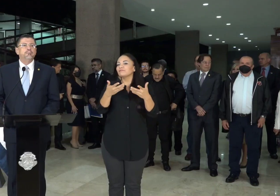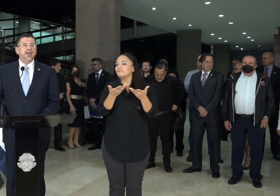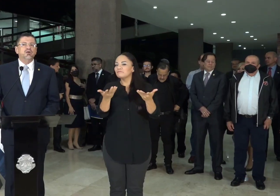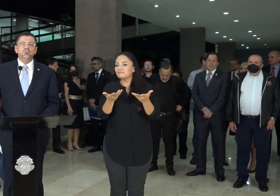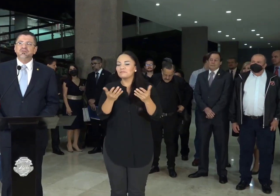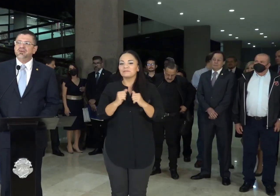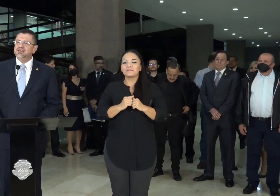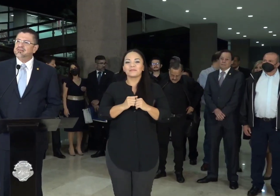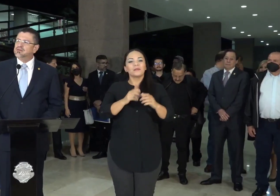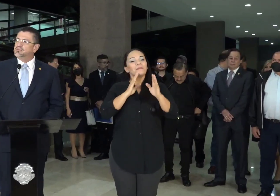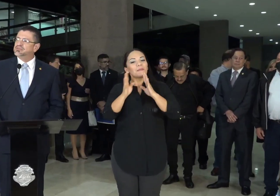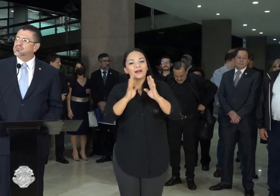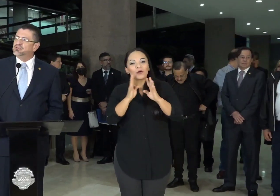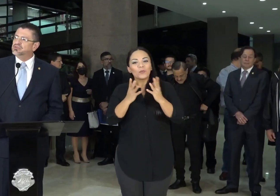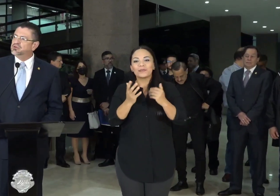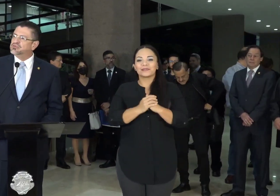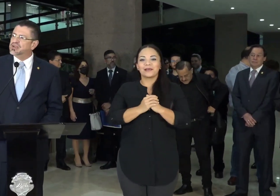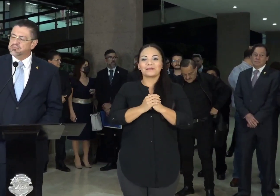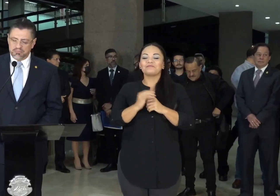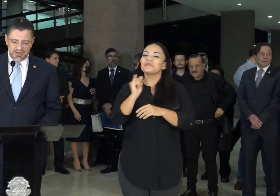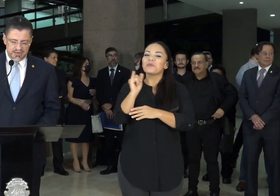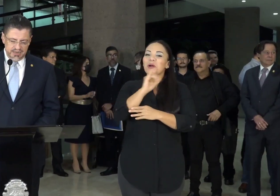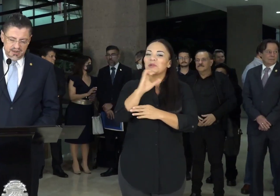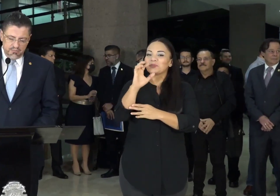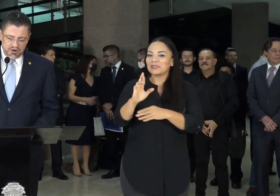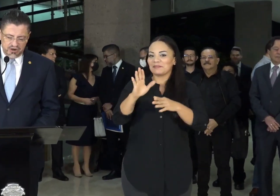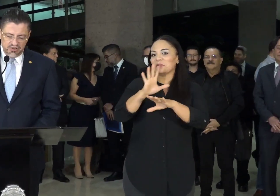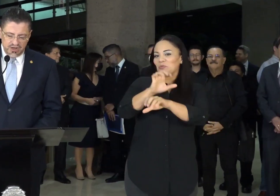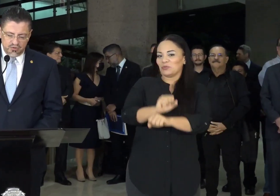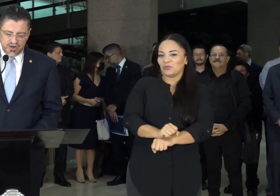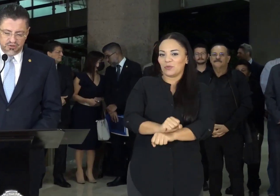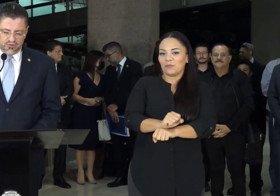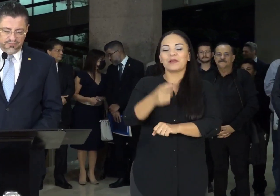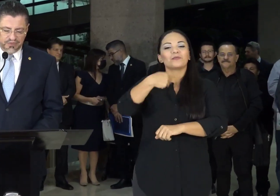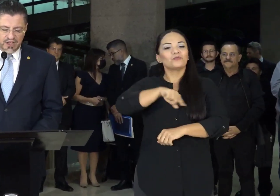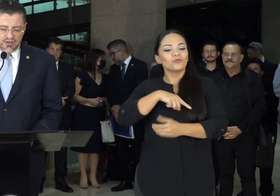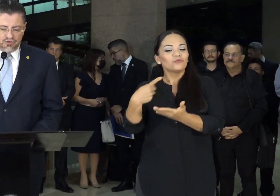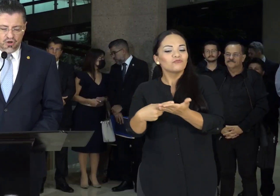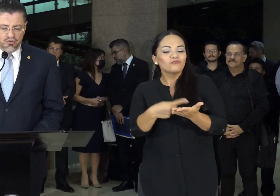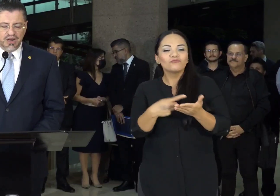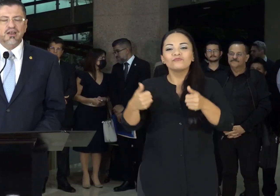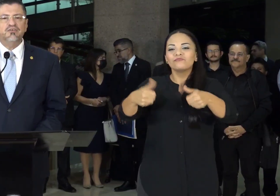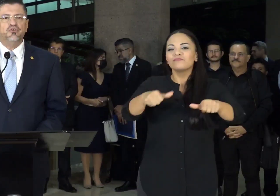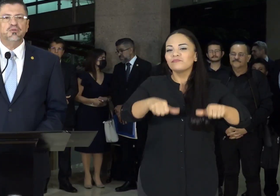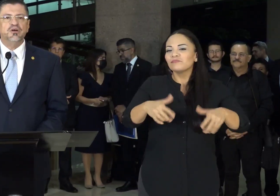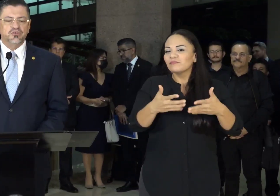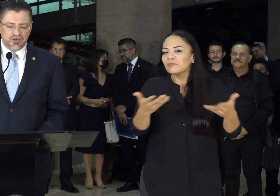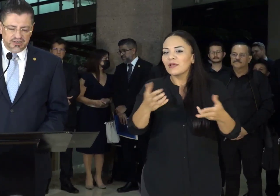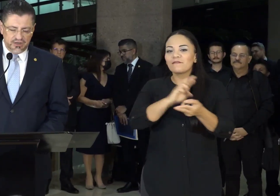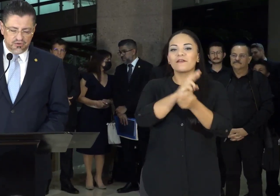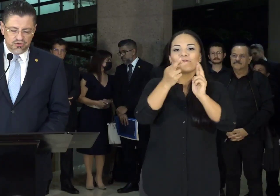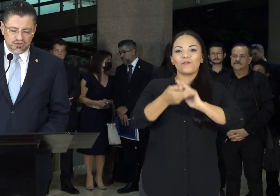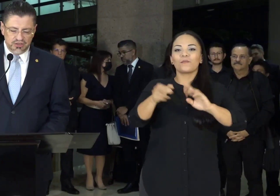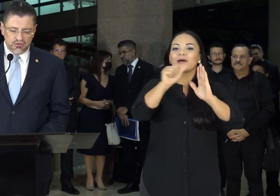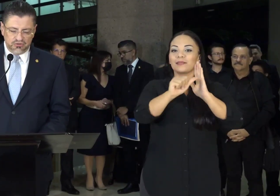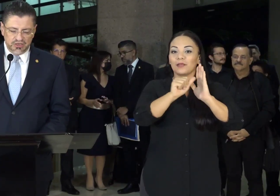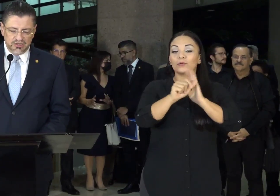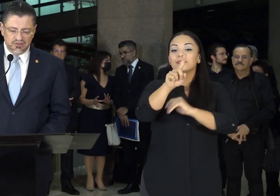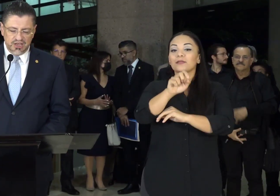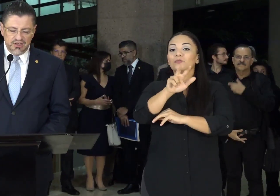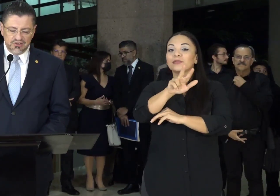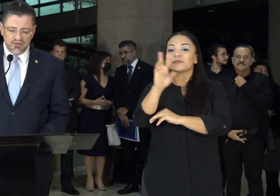para conversar, como hacemos los chicos siempre, ponernos de acuerdo sobre la reforma de los artículos